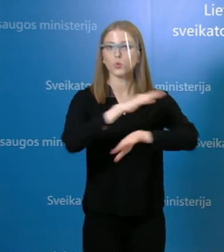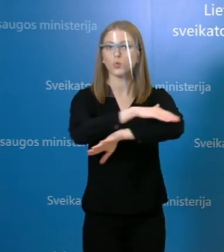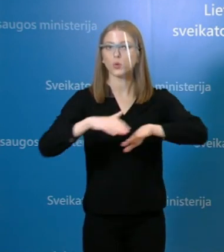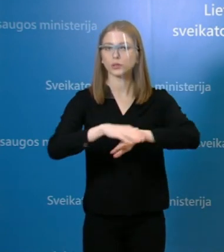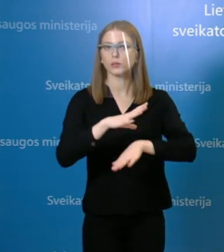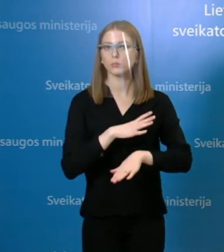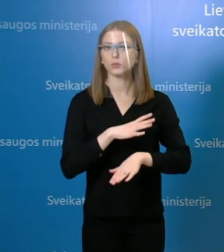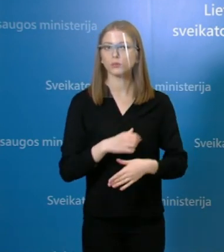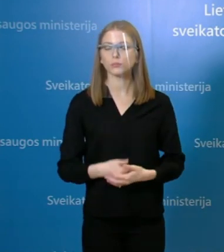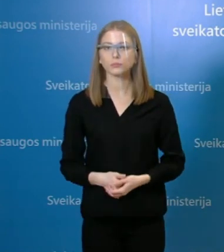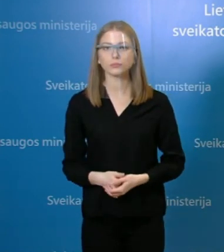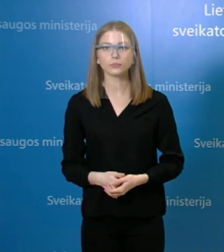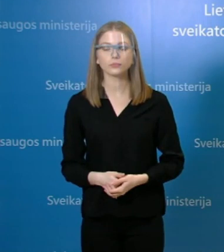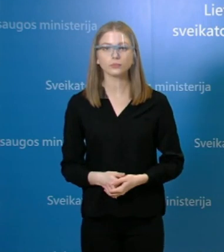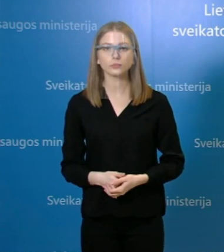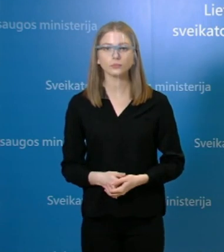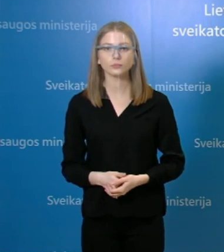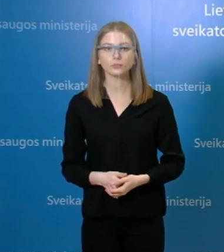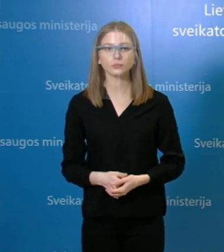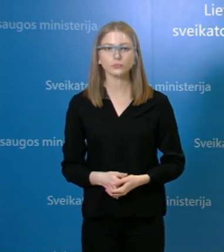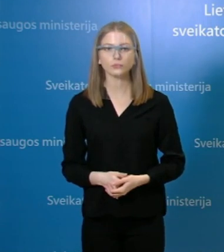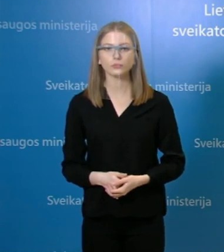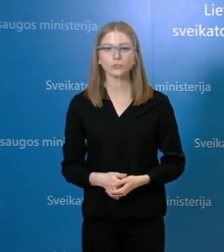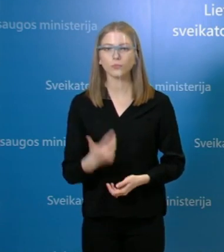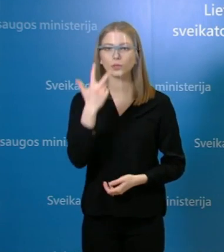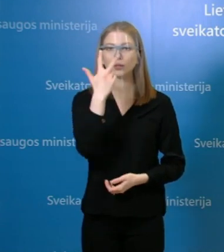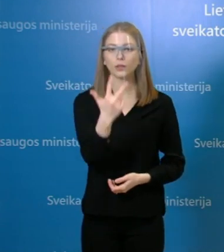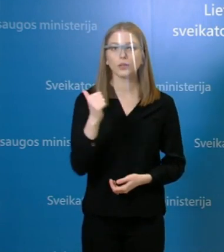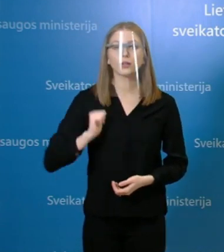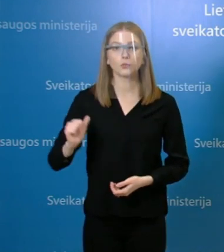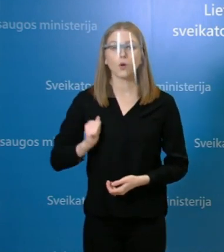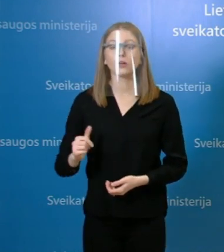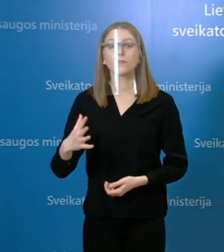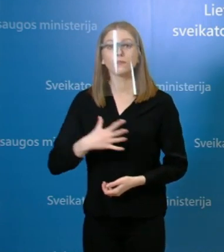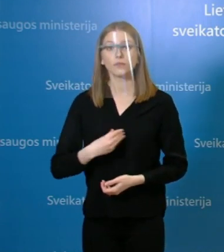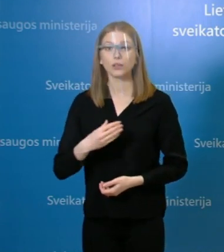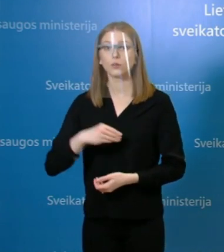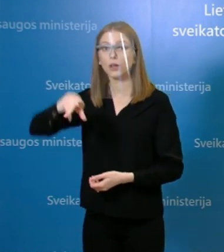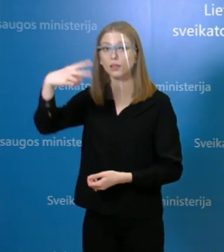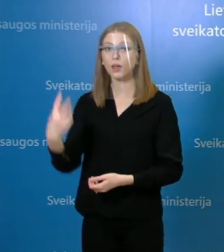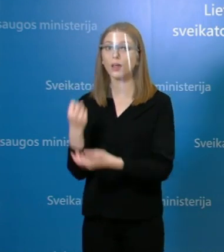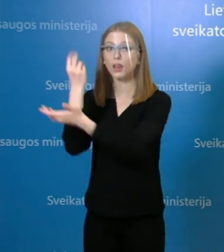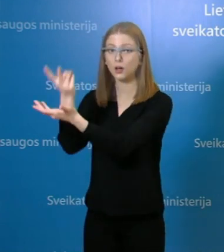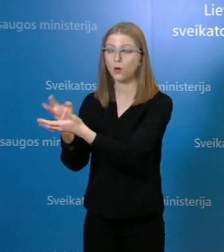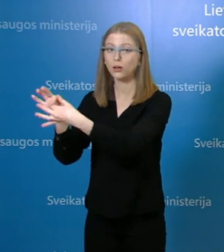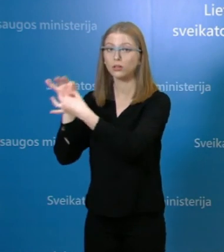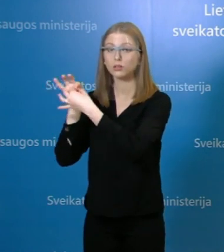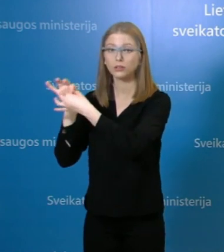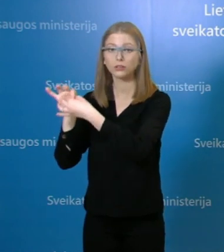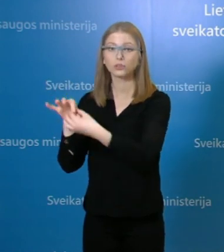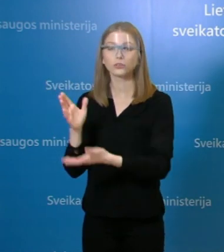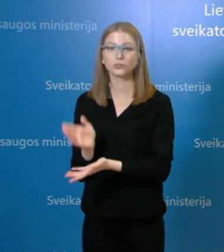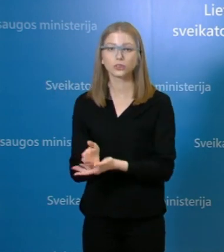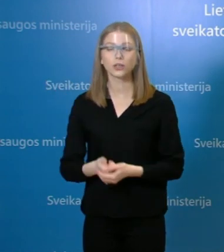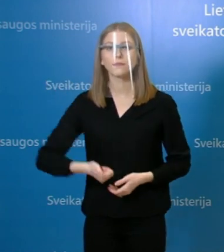laikotarpis yra skirtingas. 3 atvejai yra susijęs su židiniu Vilniaus miesto klinikinėje ligoninėje, tai jau vakaras spaudoja skelbtas